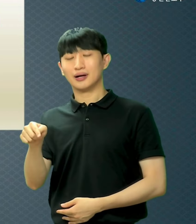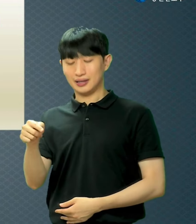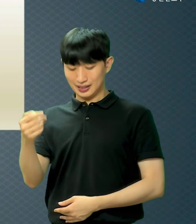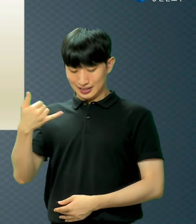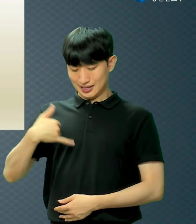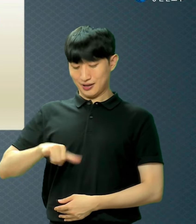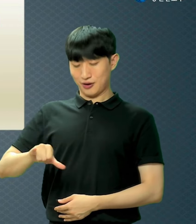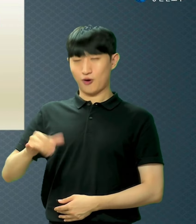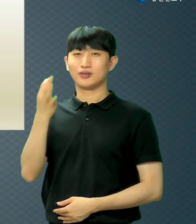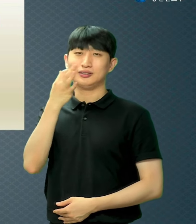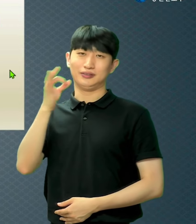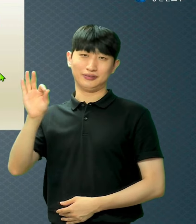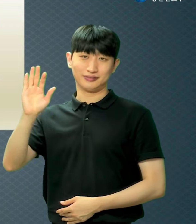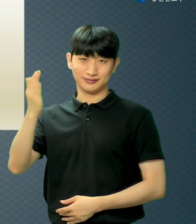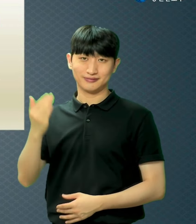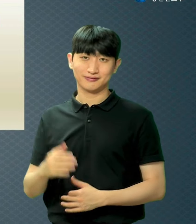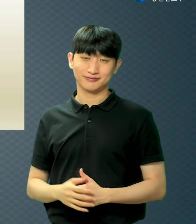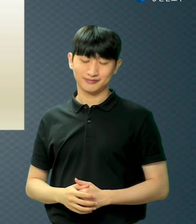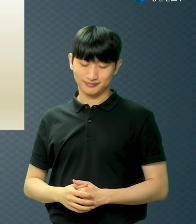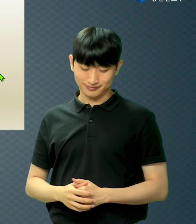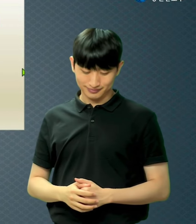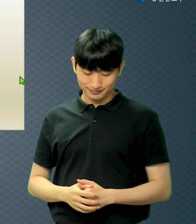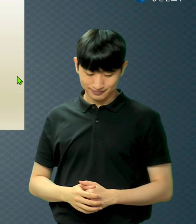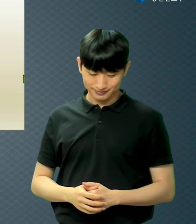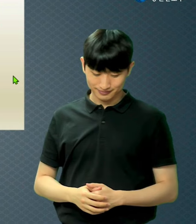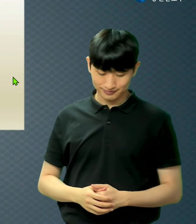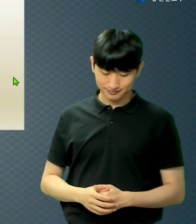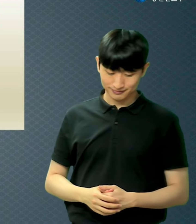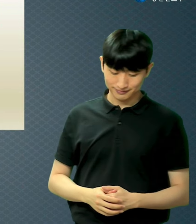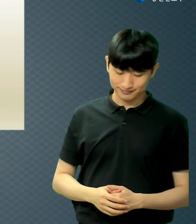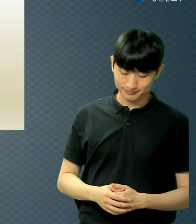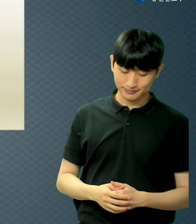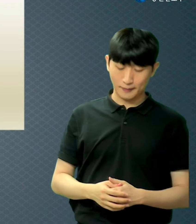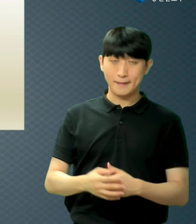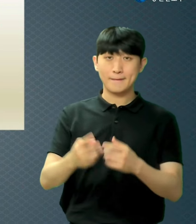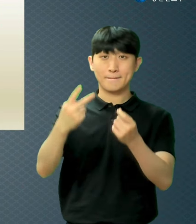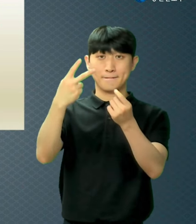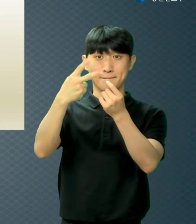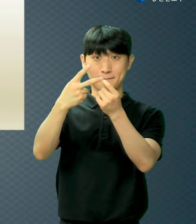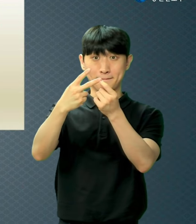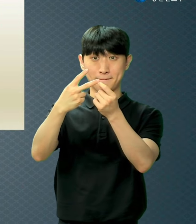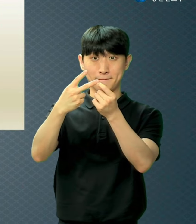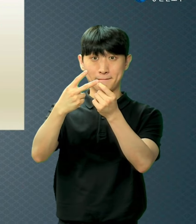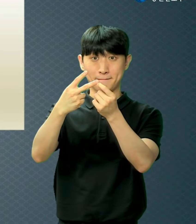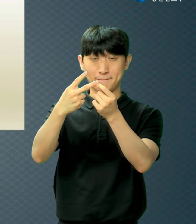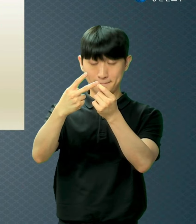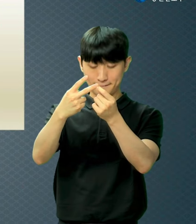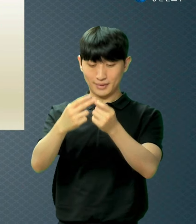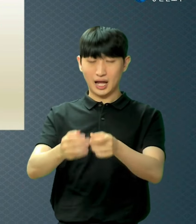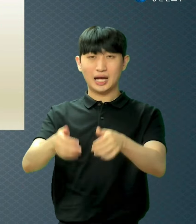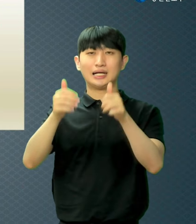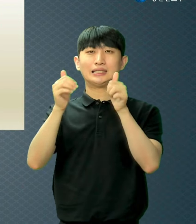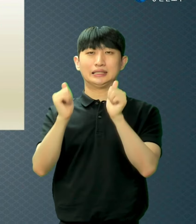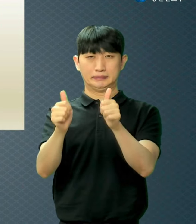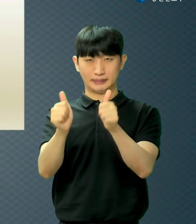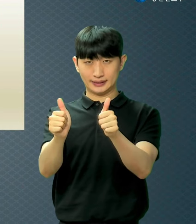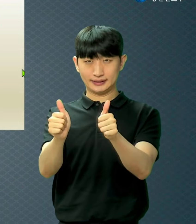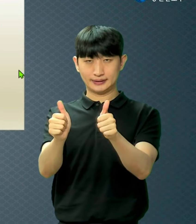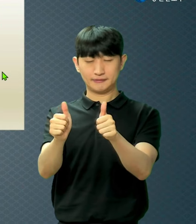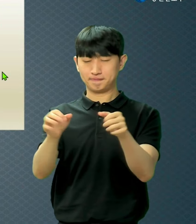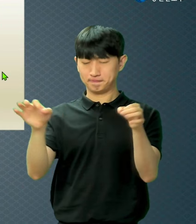또 한 가지는 심판이 완전히 사라집니다